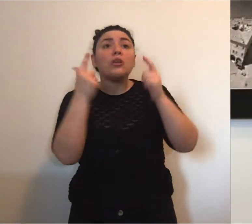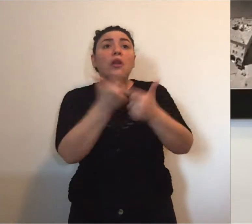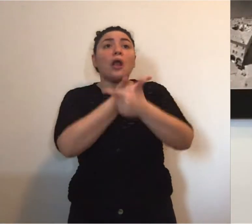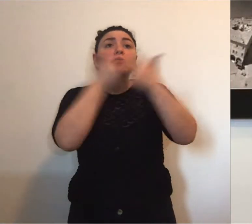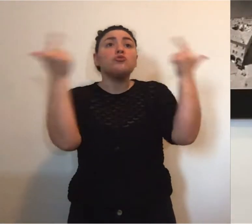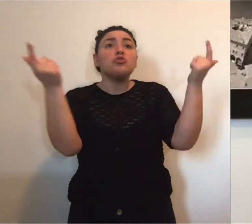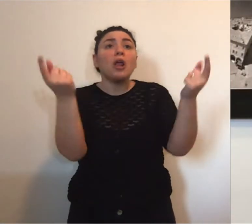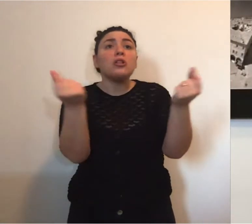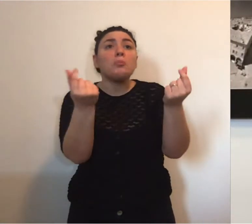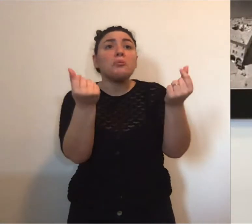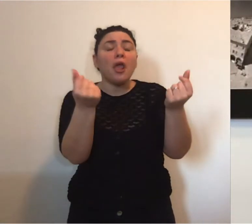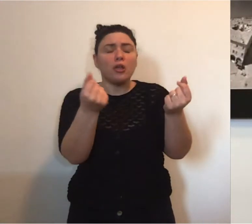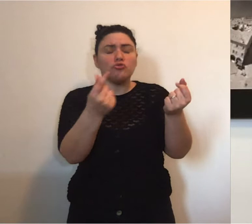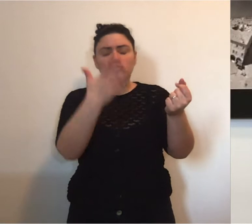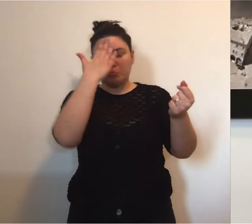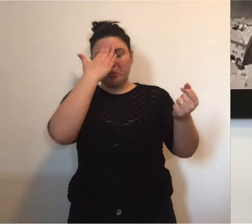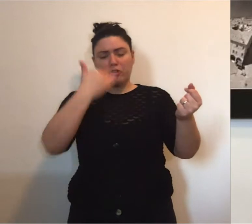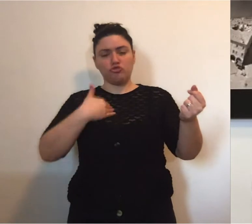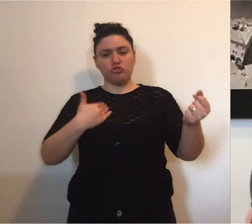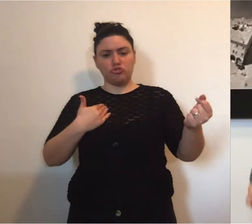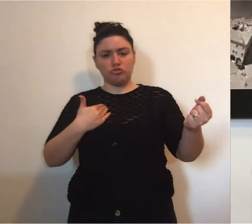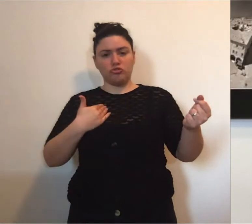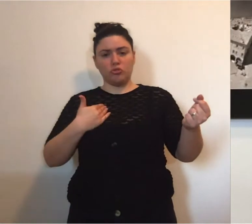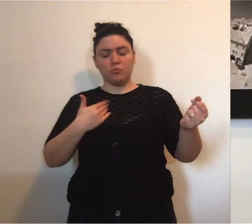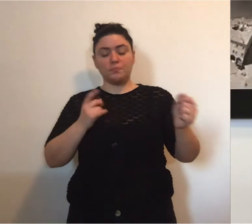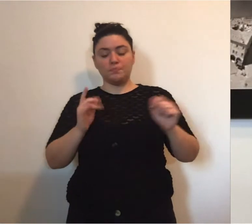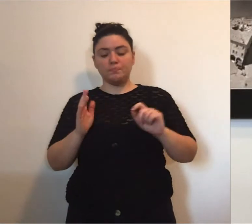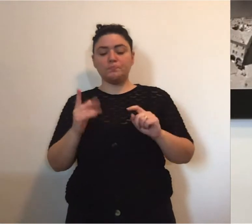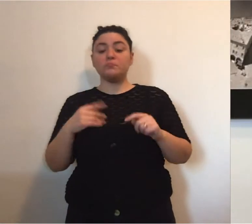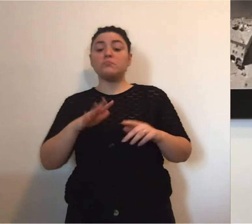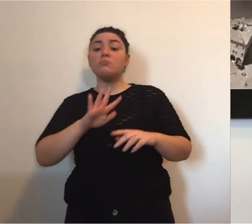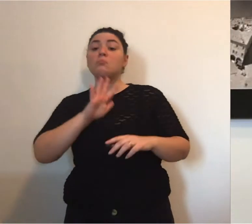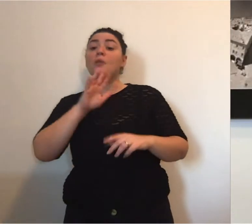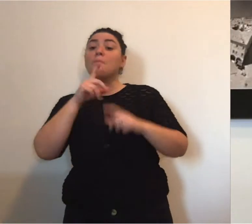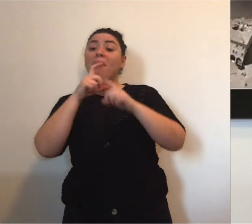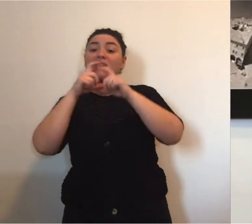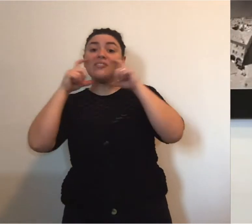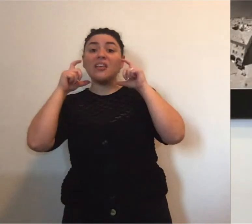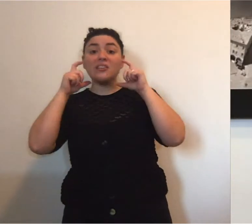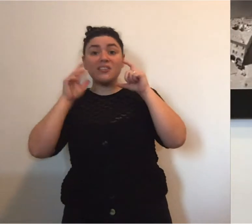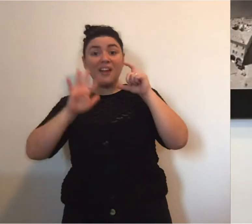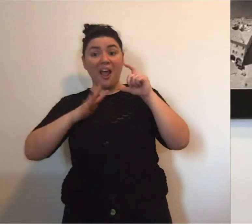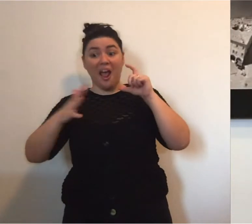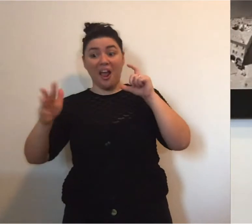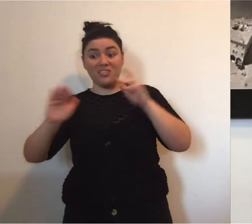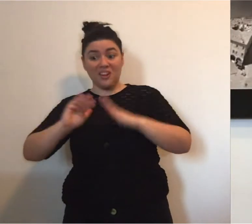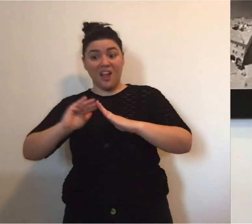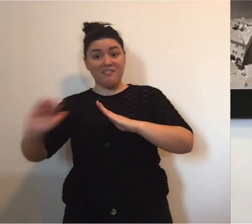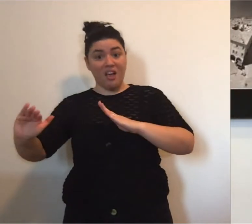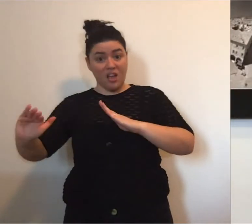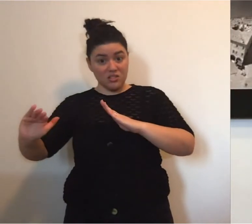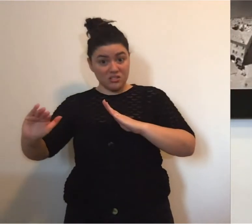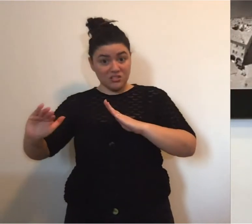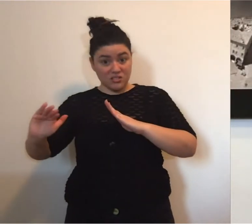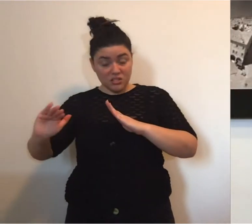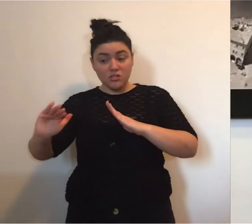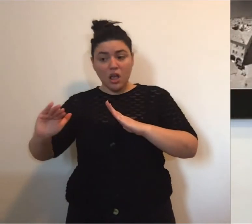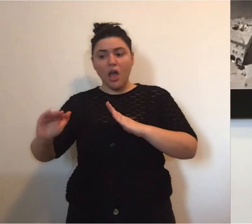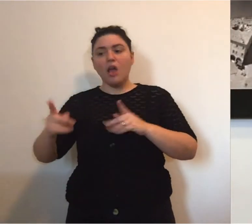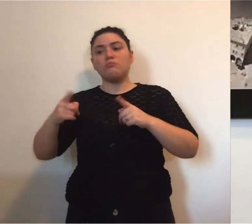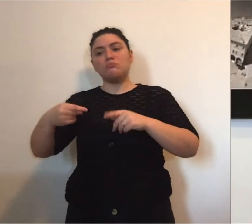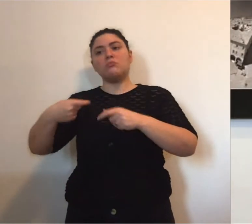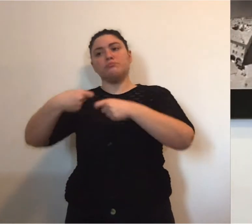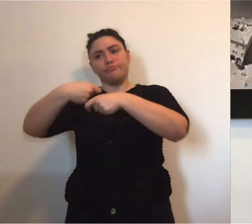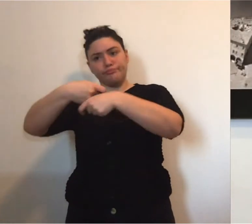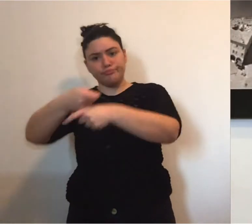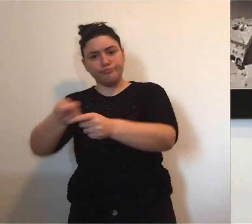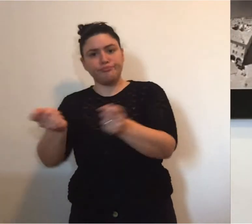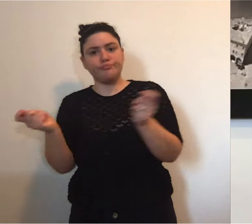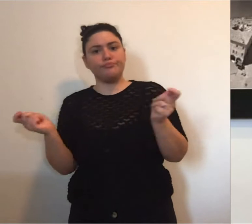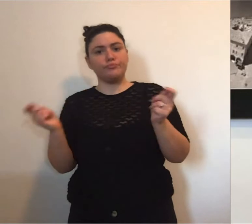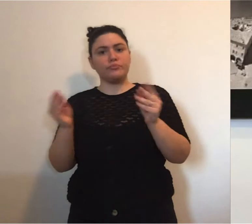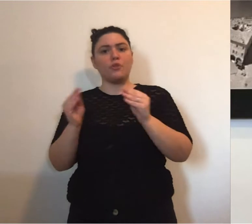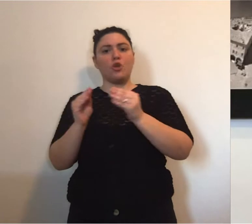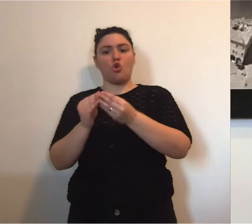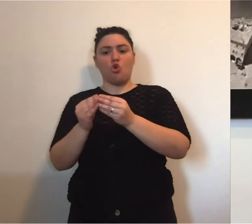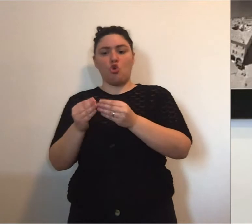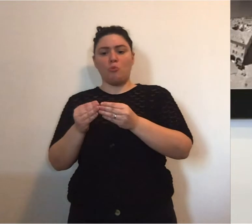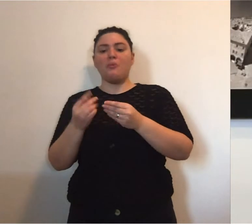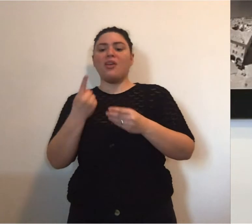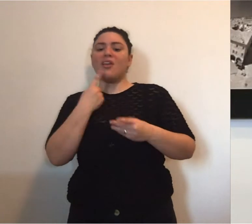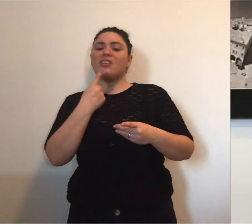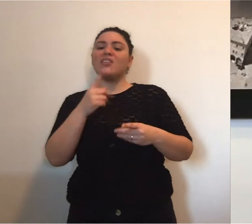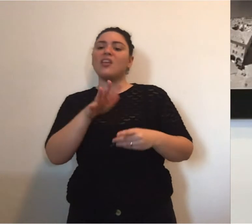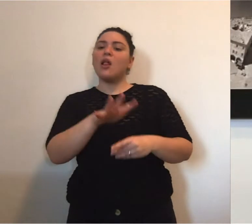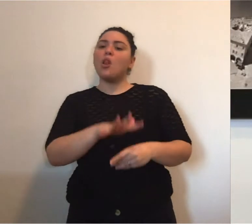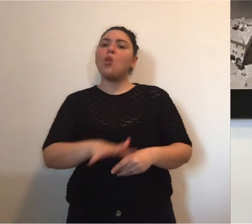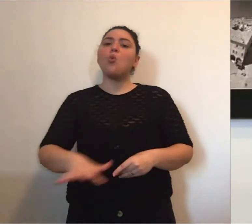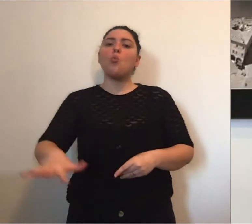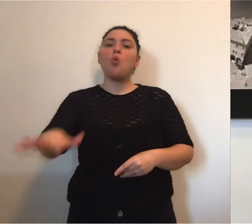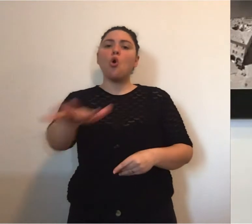un prezzo corso. Le altre mascherine invece siamo decisi a suddividerle all